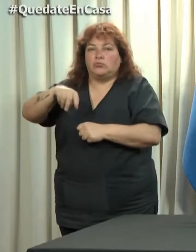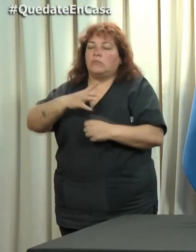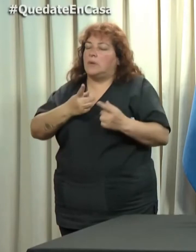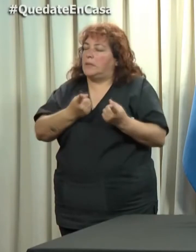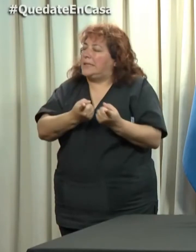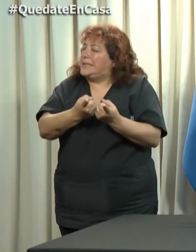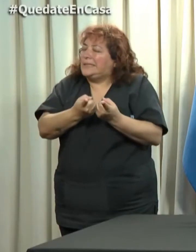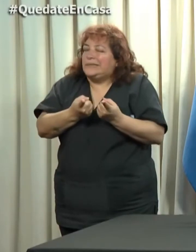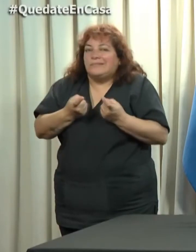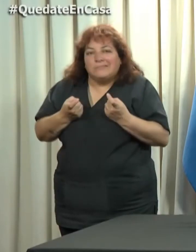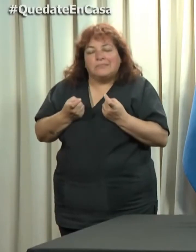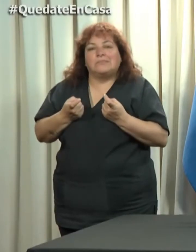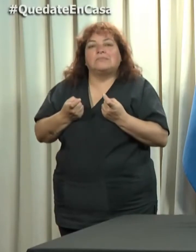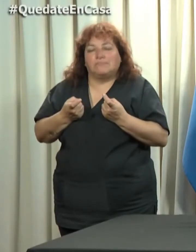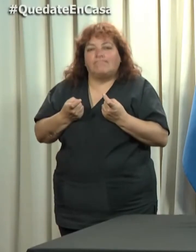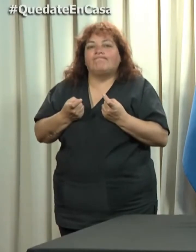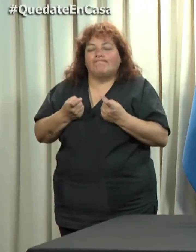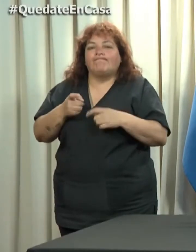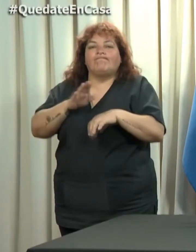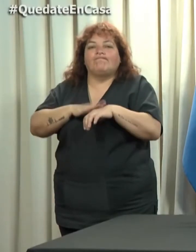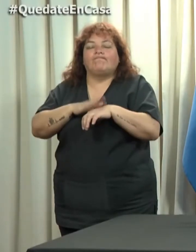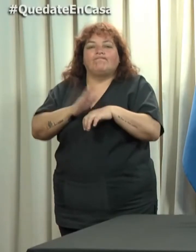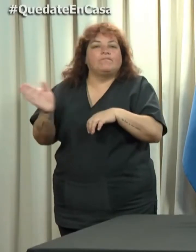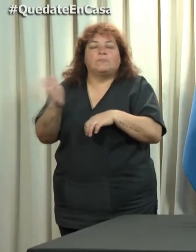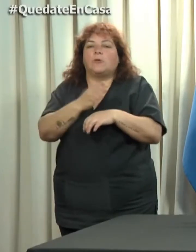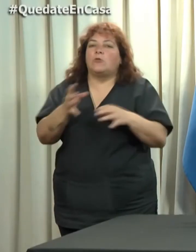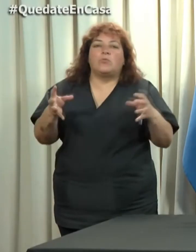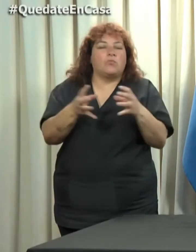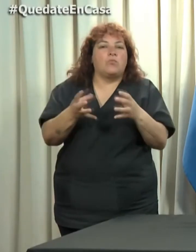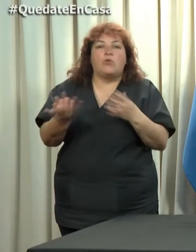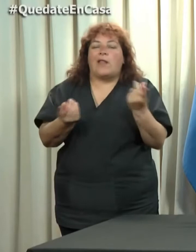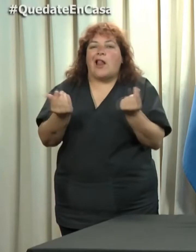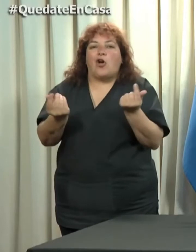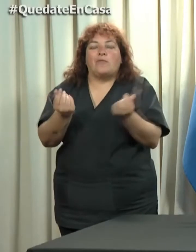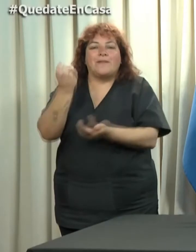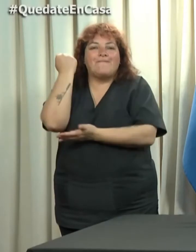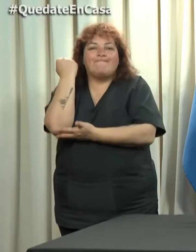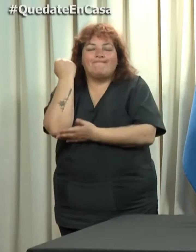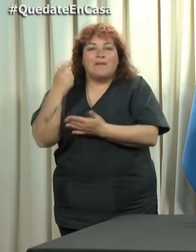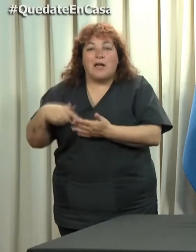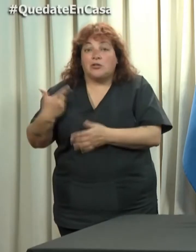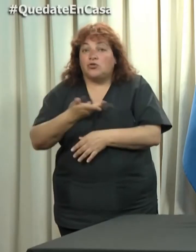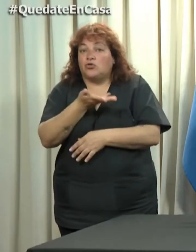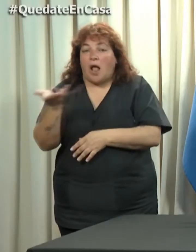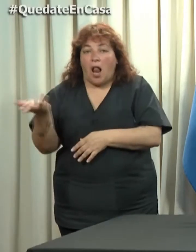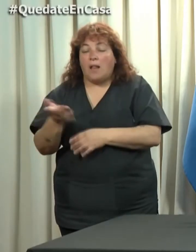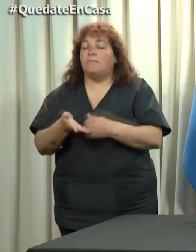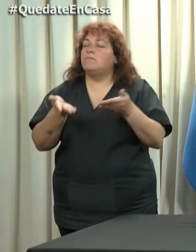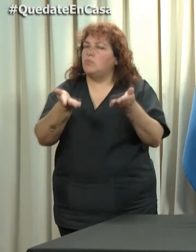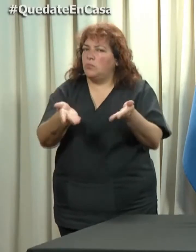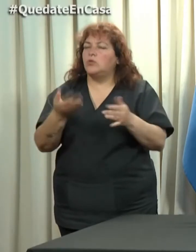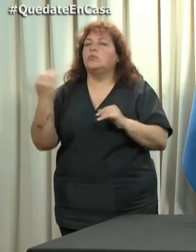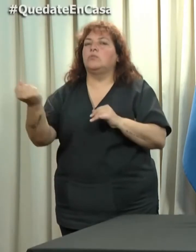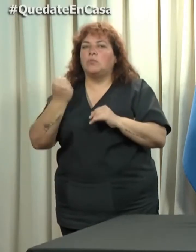el compromiso de todos los sectores de la economía y sociales en nuestra provincia. Por eso es muy